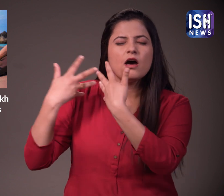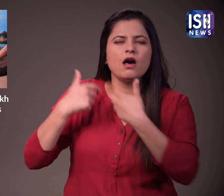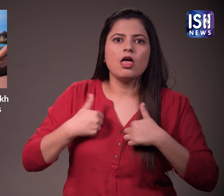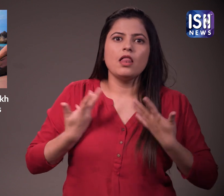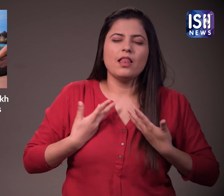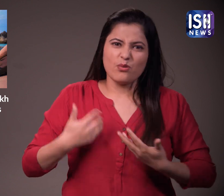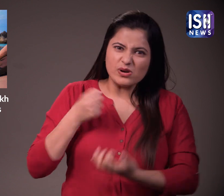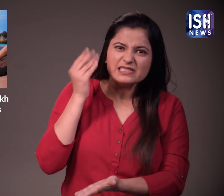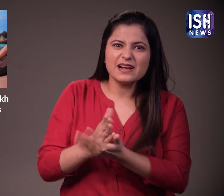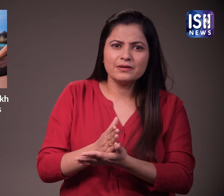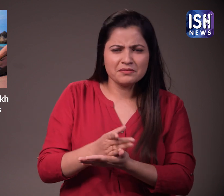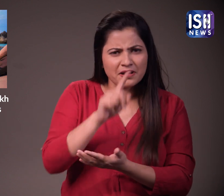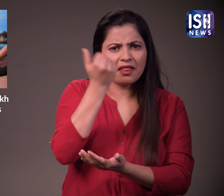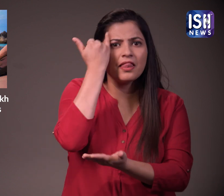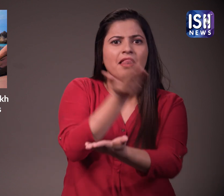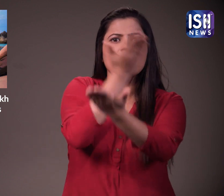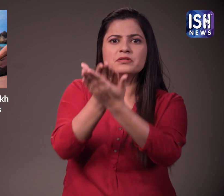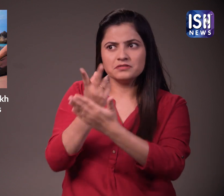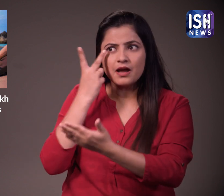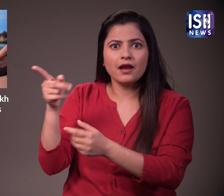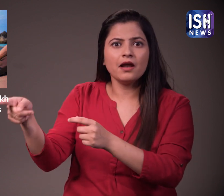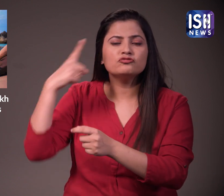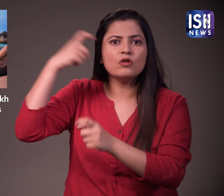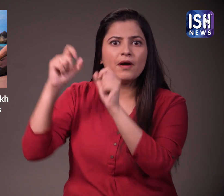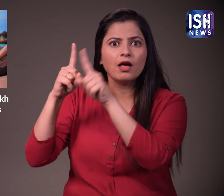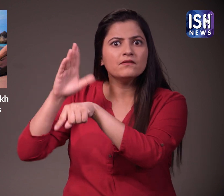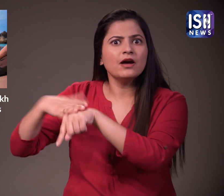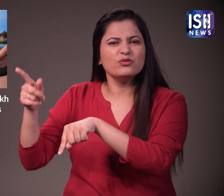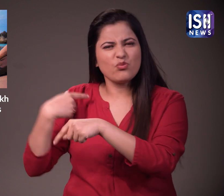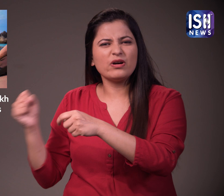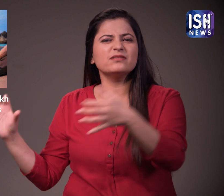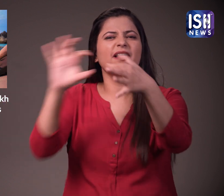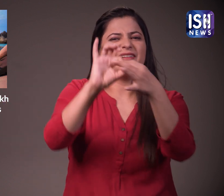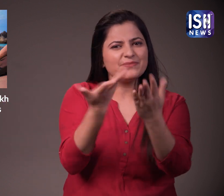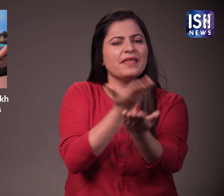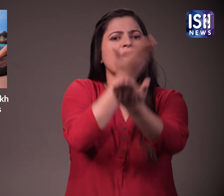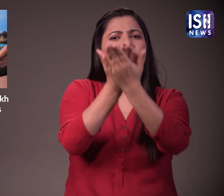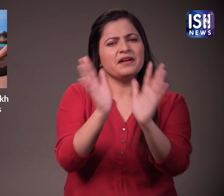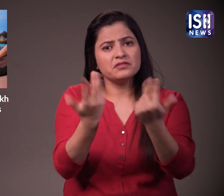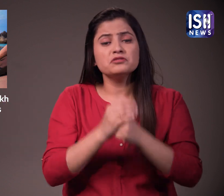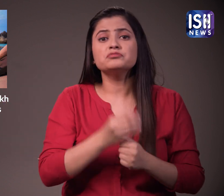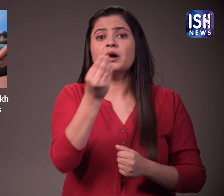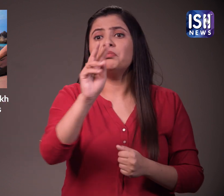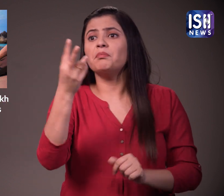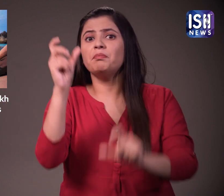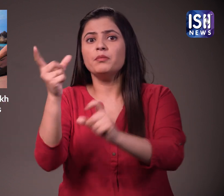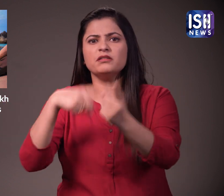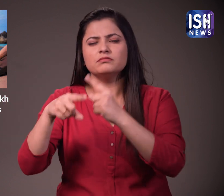आपको परिशान करना बंद करे फिर उस समाधान का सुजाव दे जिसका पालन ड्रीम 11 द्वारा किया जा रहा है कुछ लोग